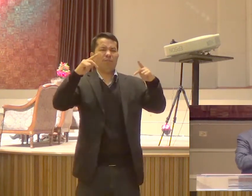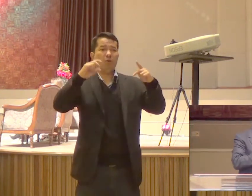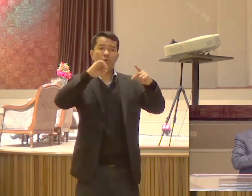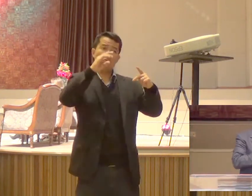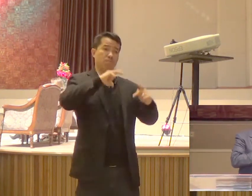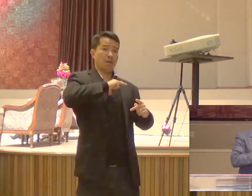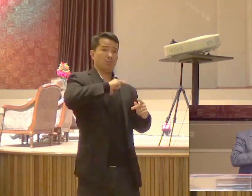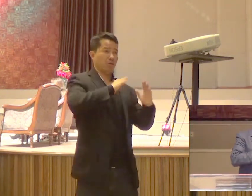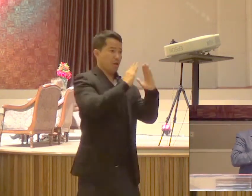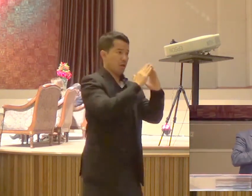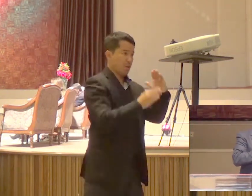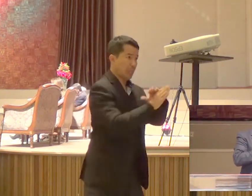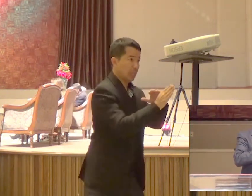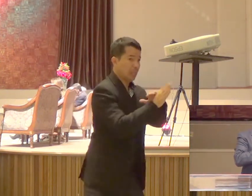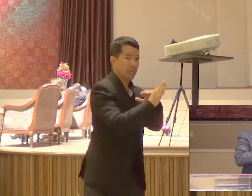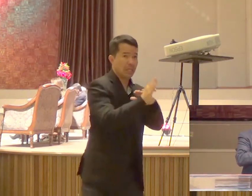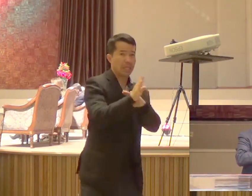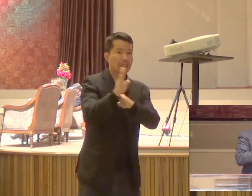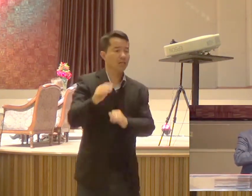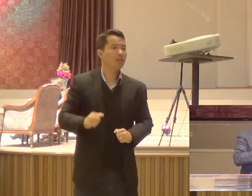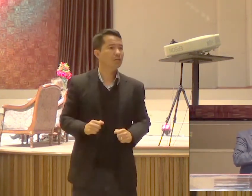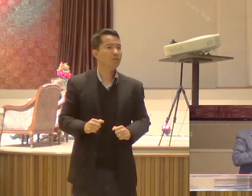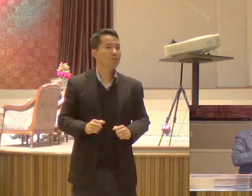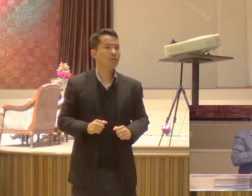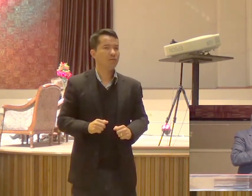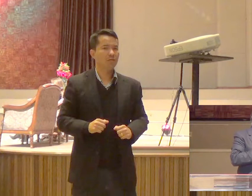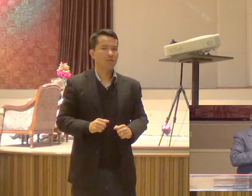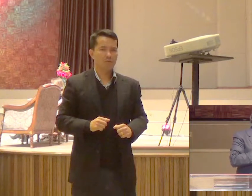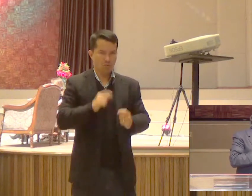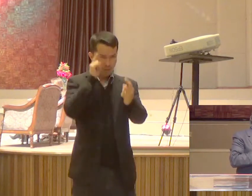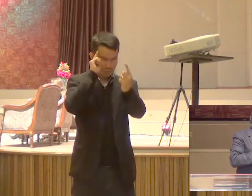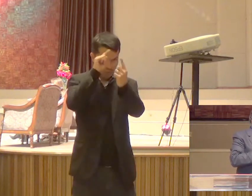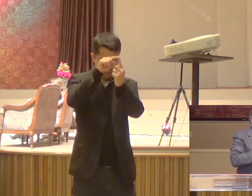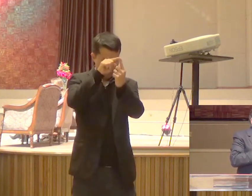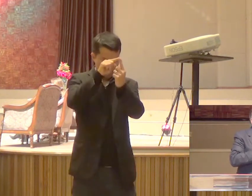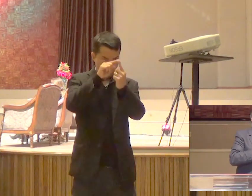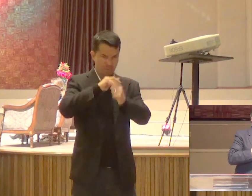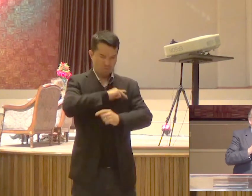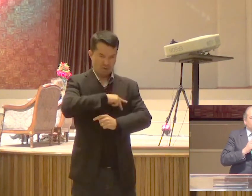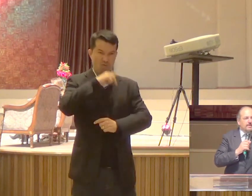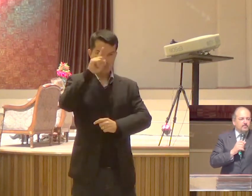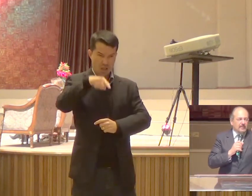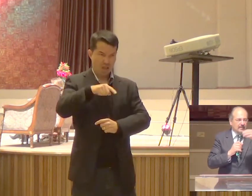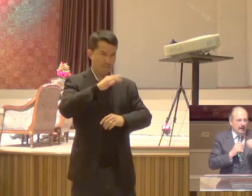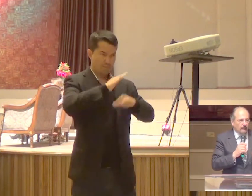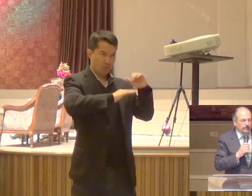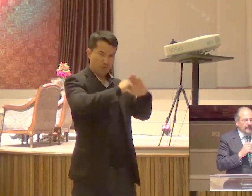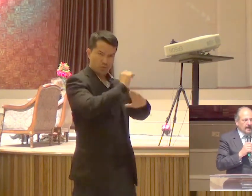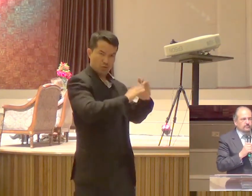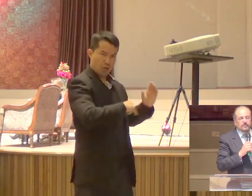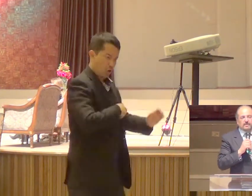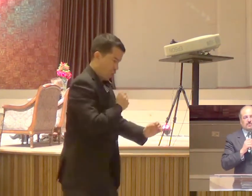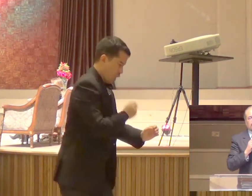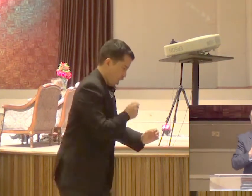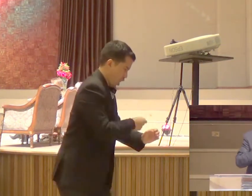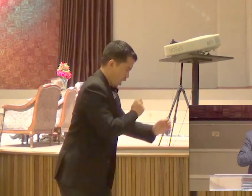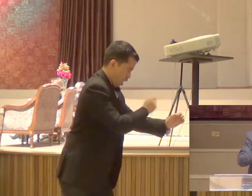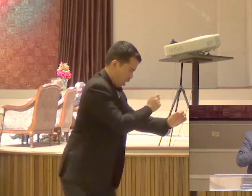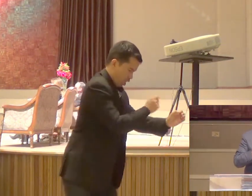fazer tendas Ele fazia tendas Para sobreviver Mas o foco De Paulo Era um foco Ministerial Aí você vai dizer Bom pastor